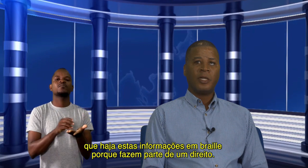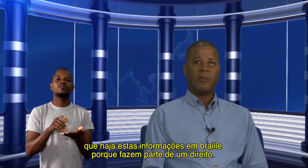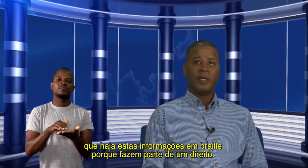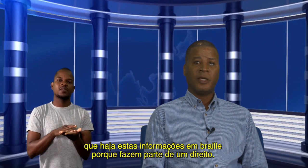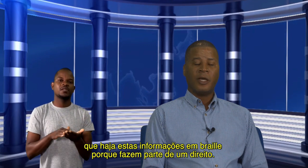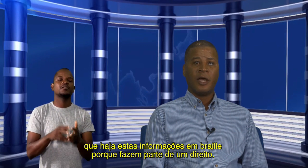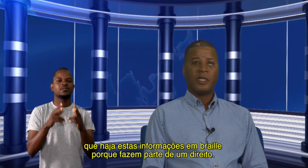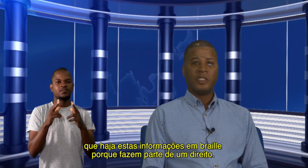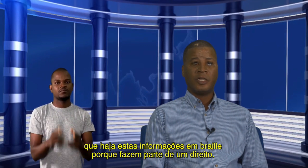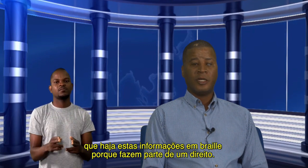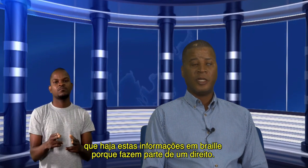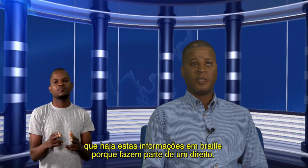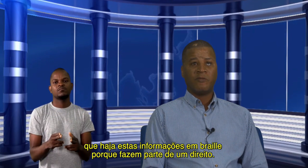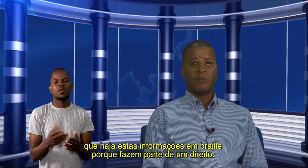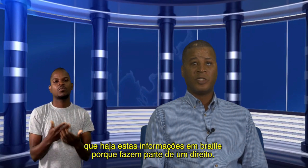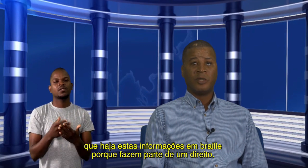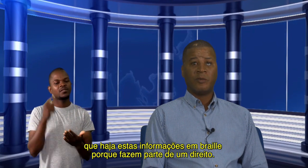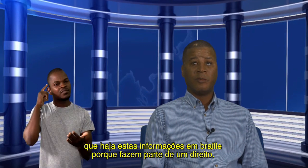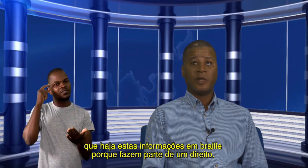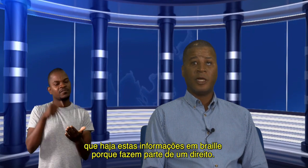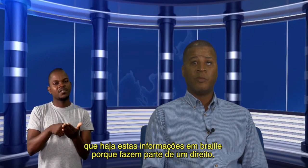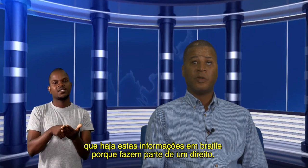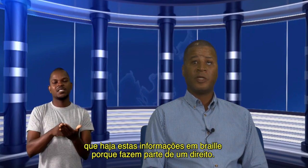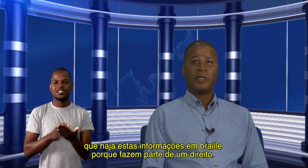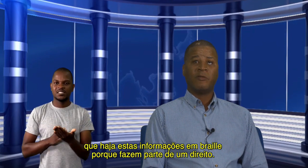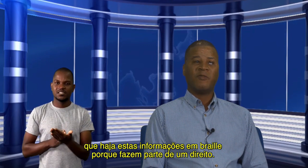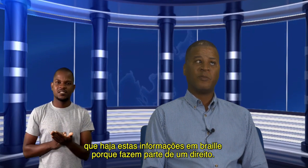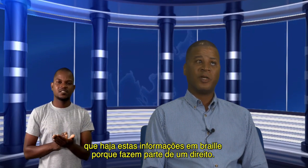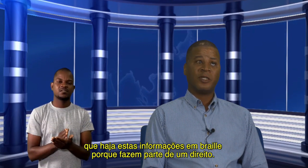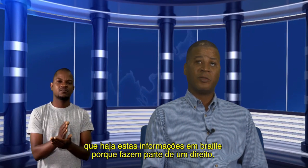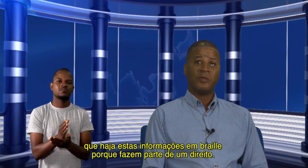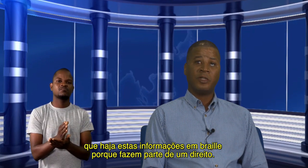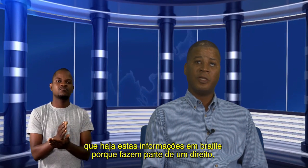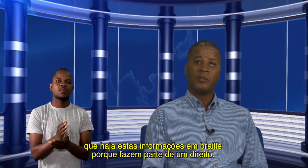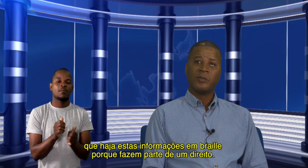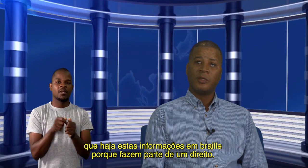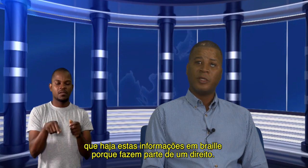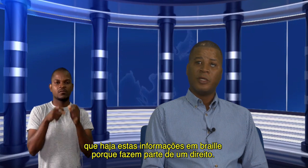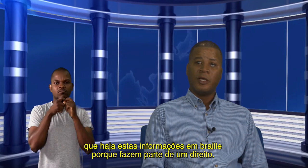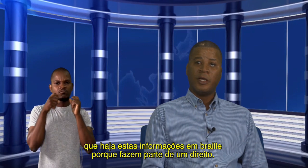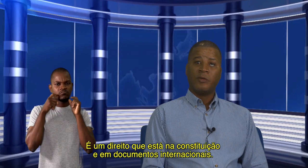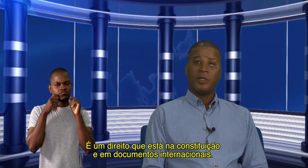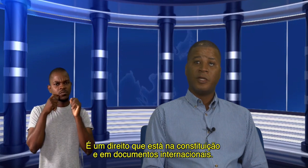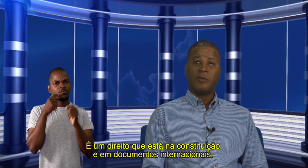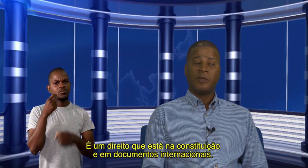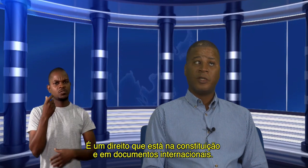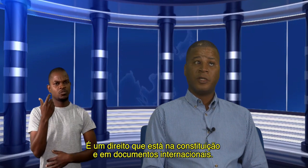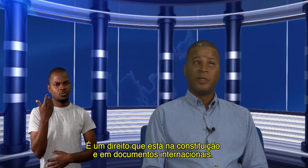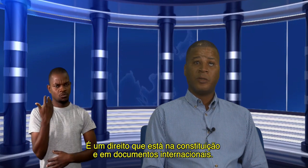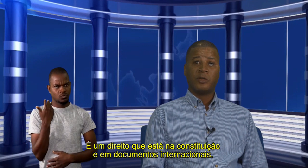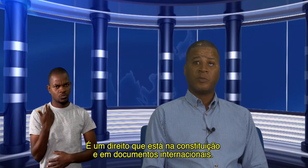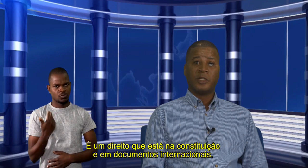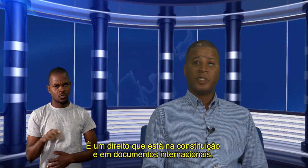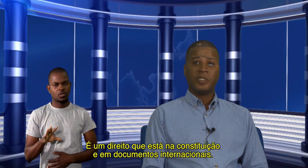também haja essa informação em braille porque faz parte de um direito e é um direito que o nosso país